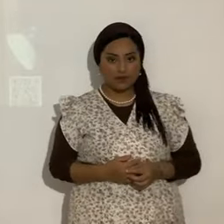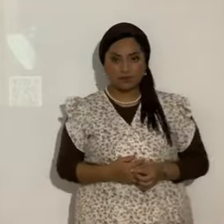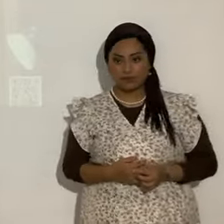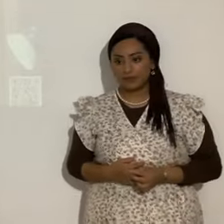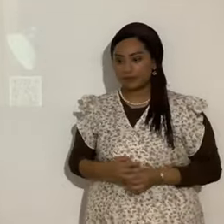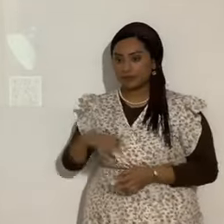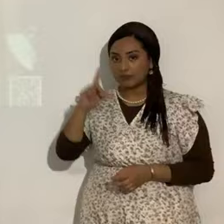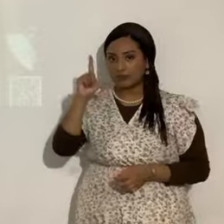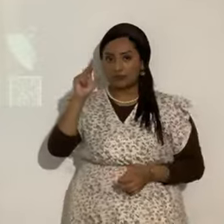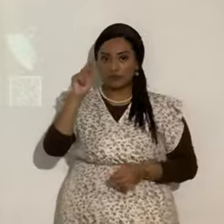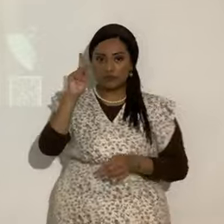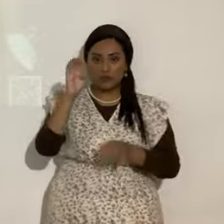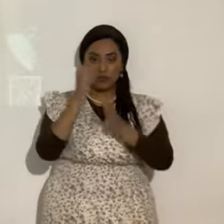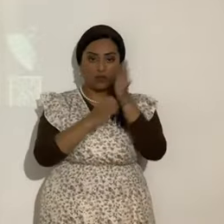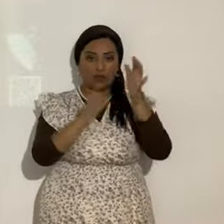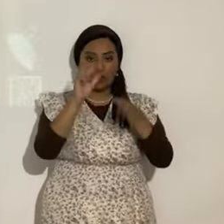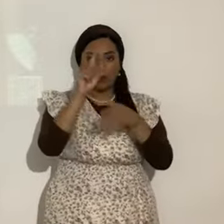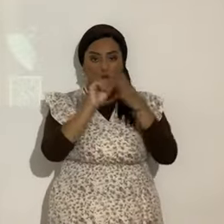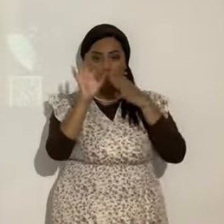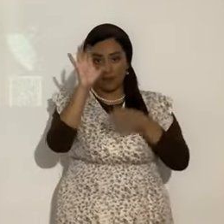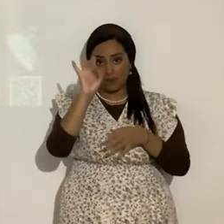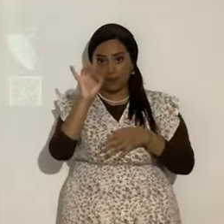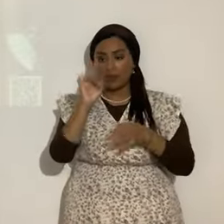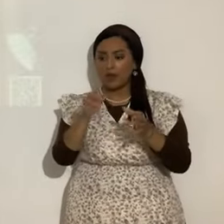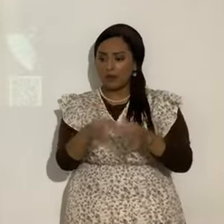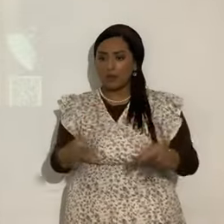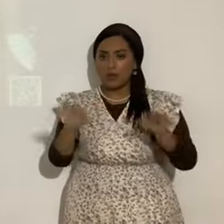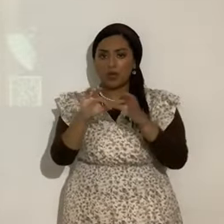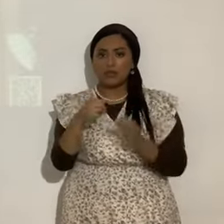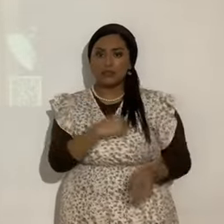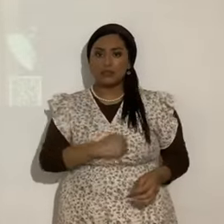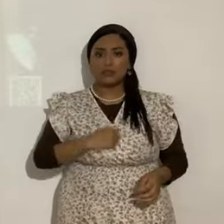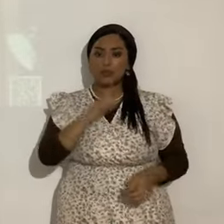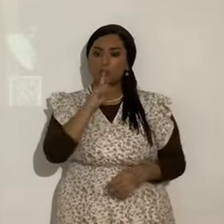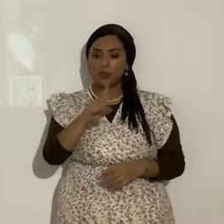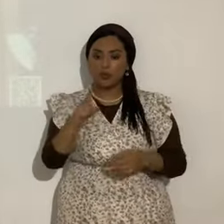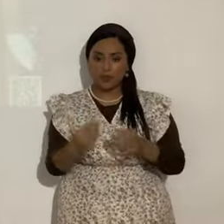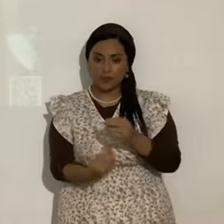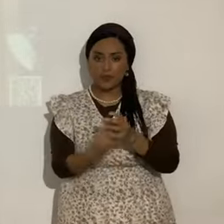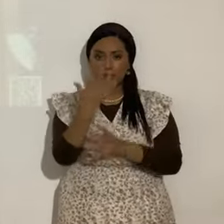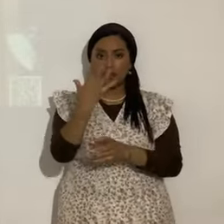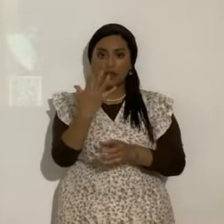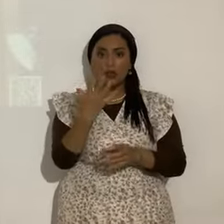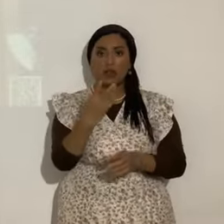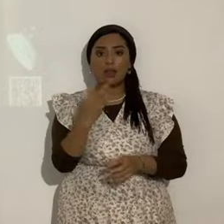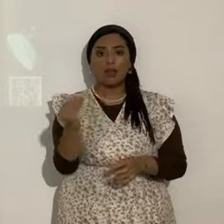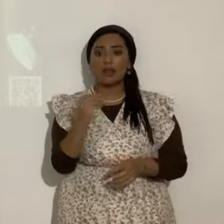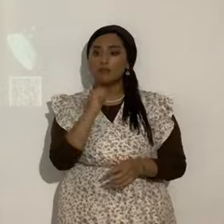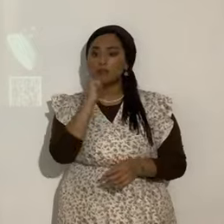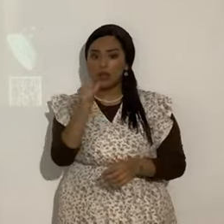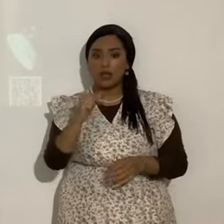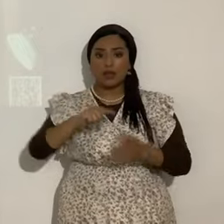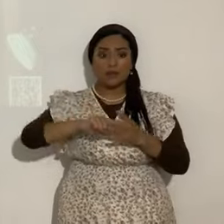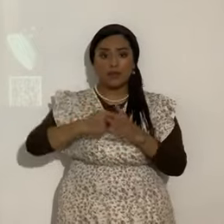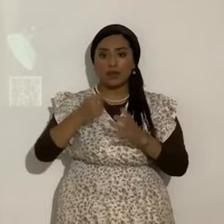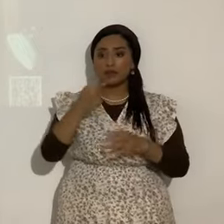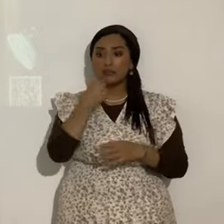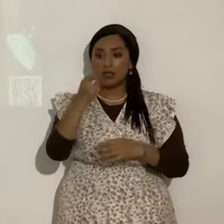Lucas 3, 8. Haced, pues, frutos dignos de arrepentimiento y no convencéis a decir dentro de vosotros